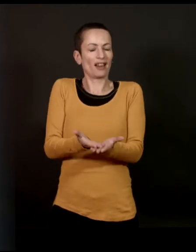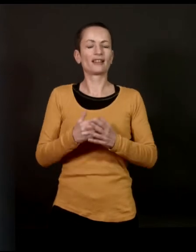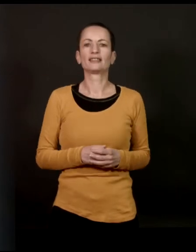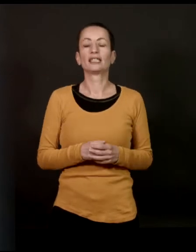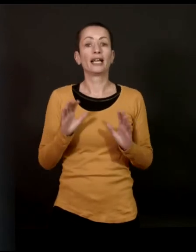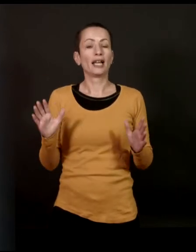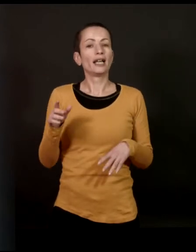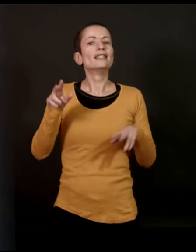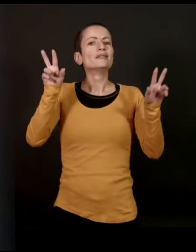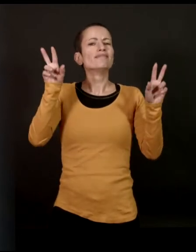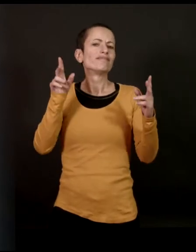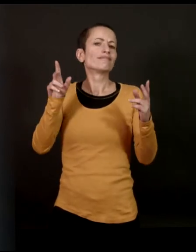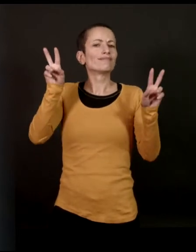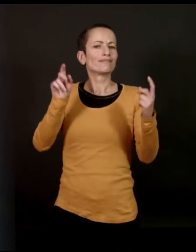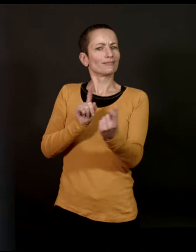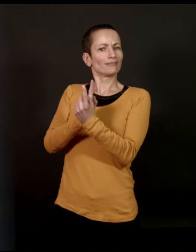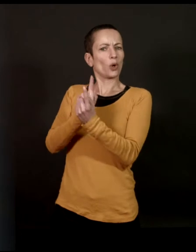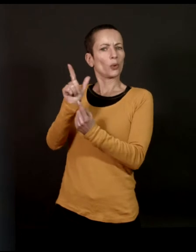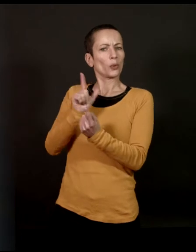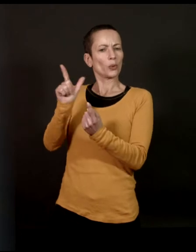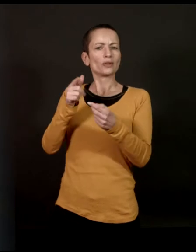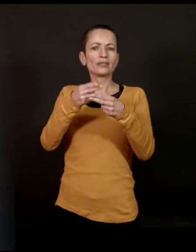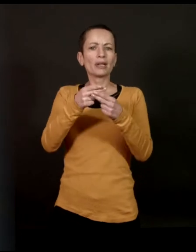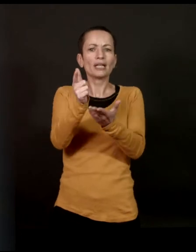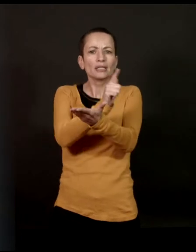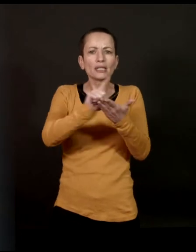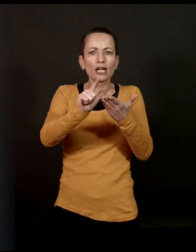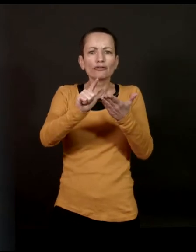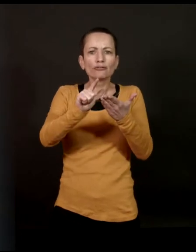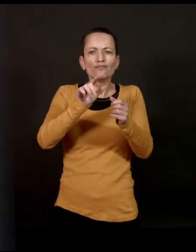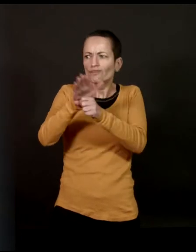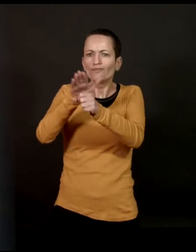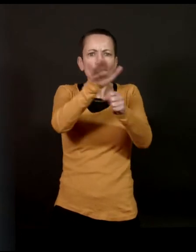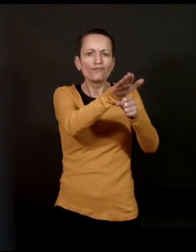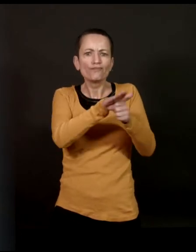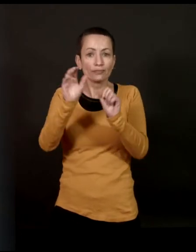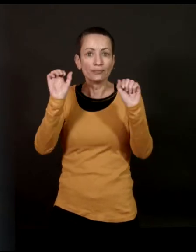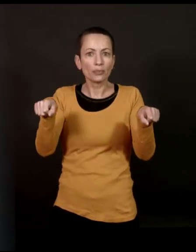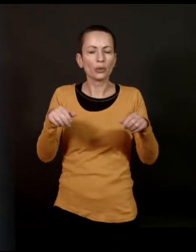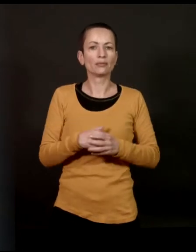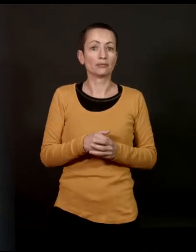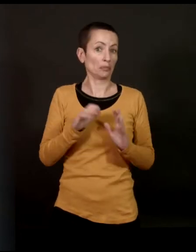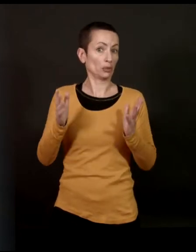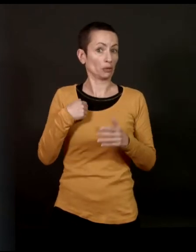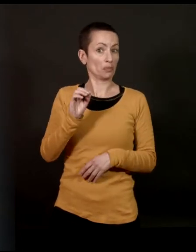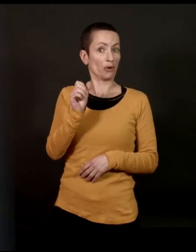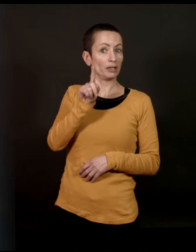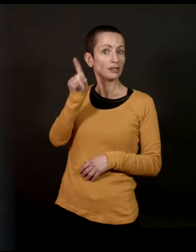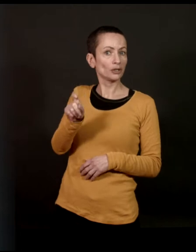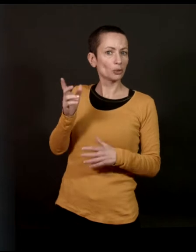so there, the intitulé of the meeting, it's Literature Tout-Terrain. And maybe, for beginning, I wanted